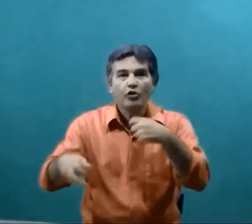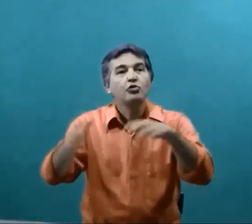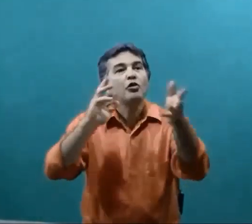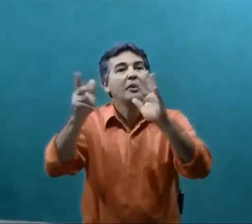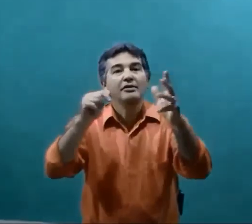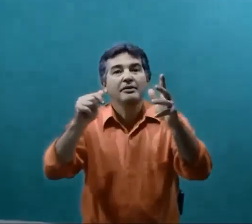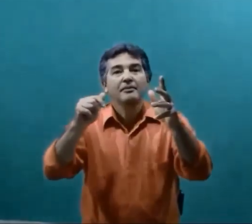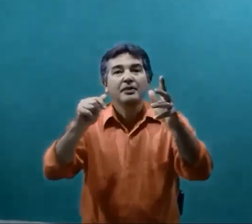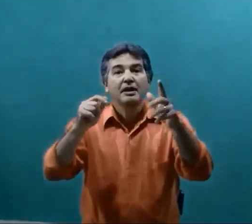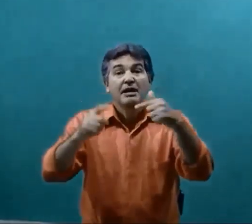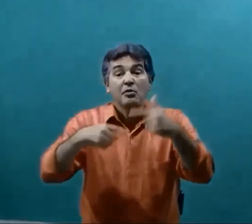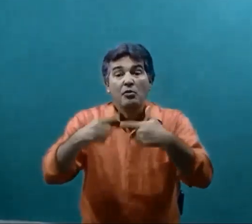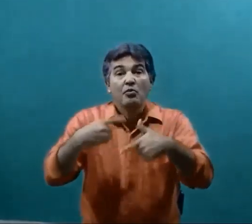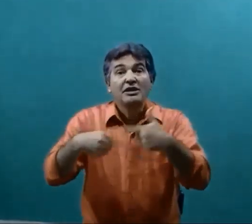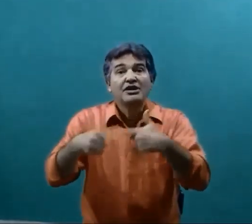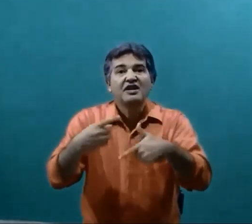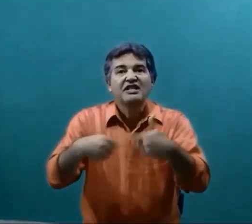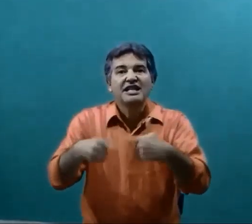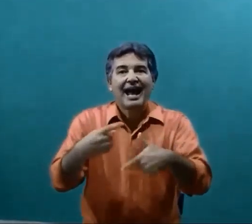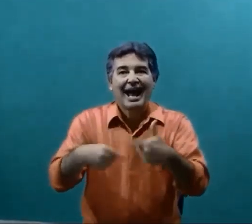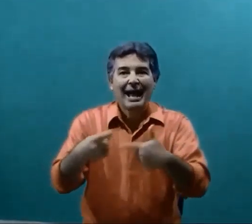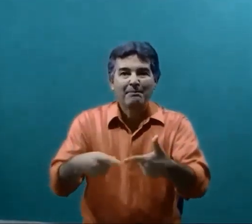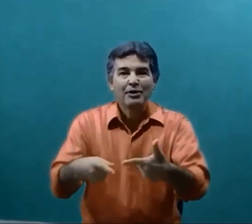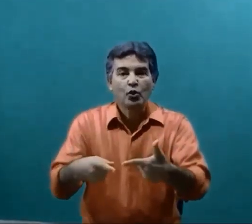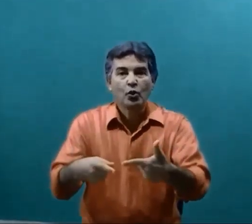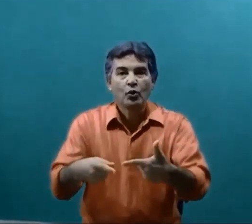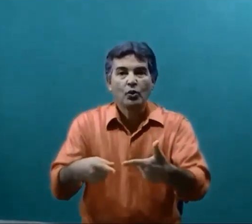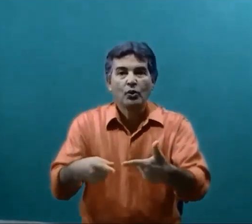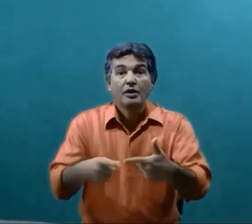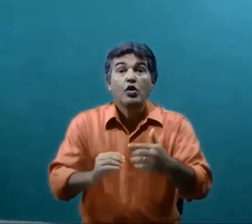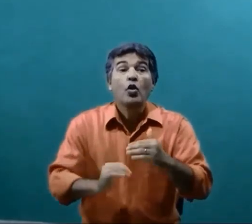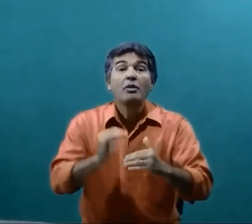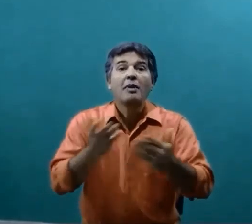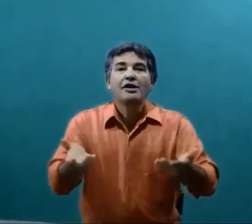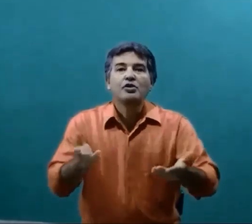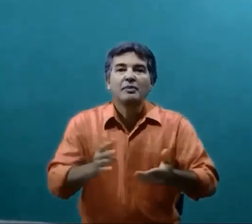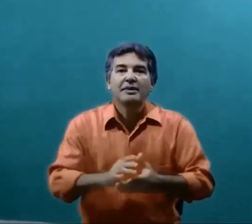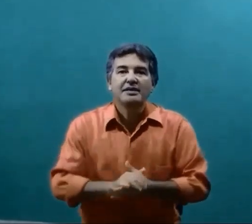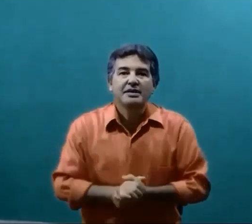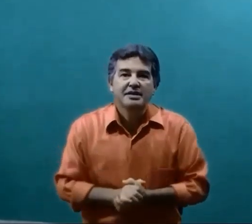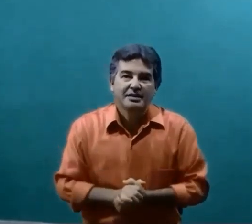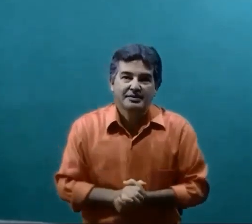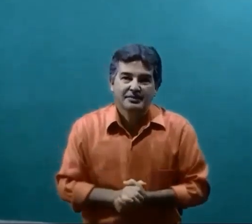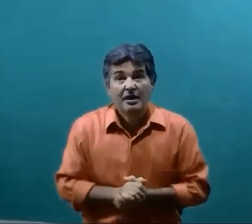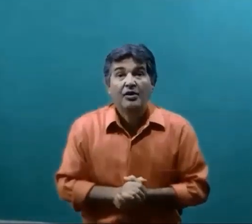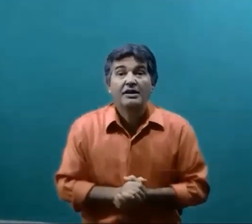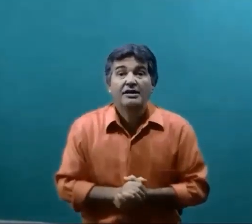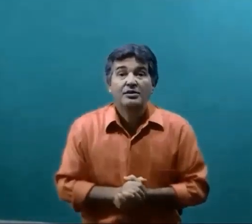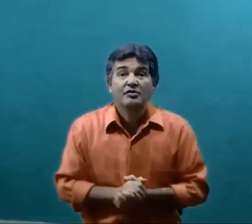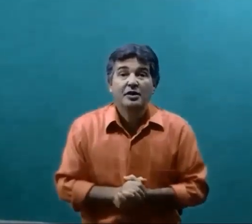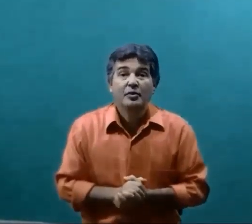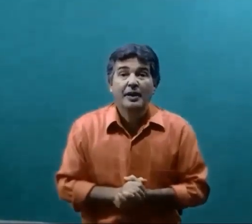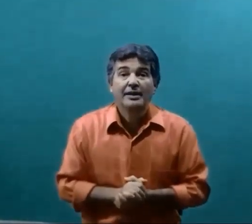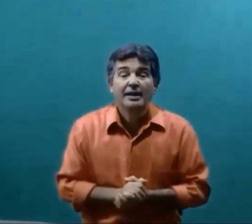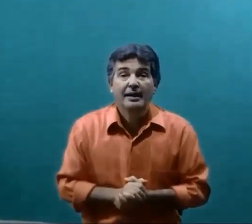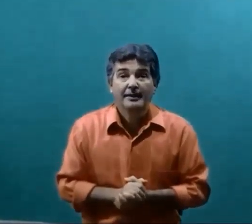continua comendo Muitas vezes rápido E comi mais do que precisa A orientação fica por parte de quem?